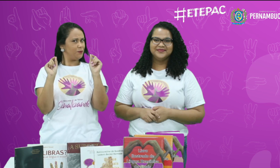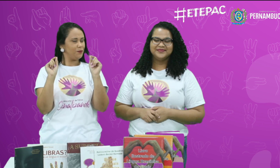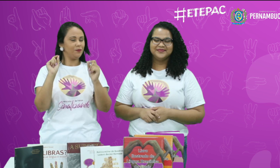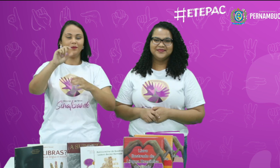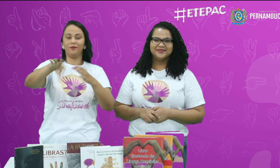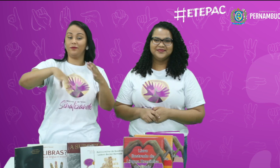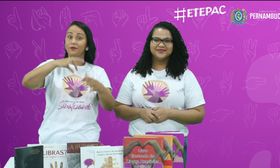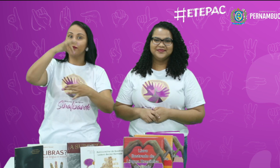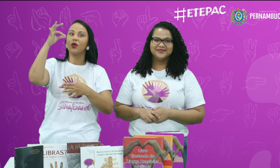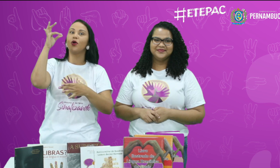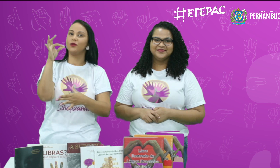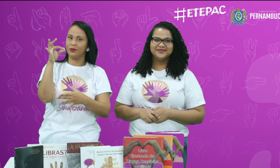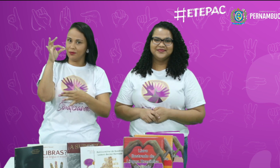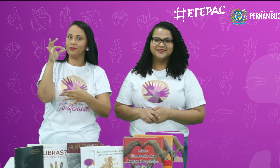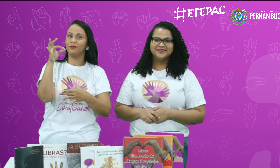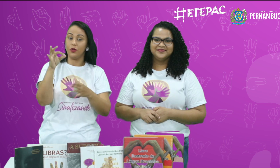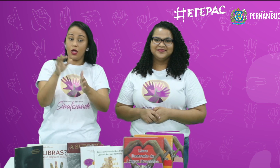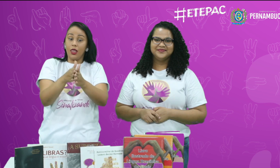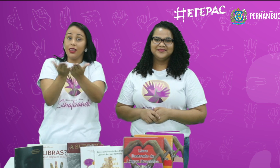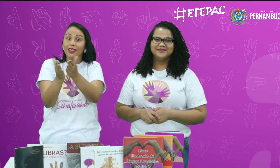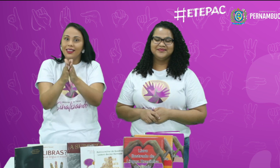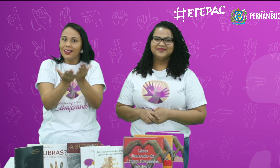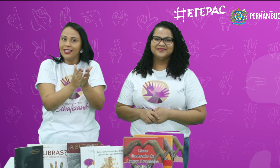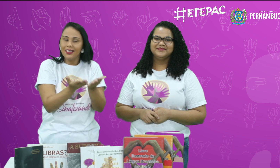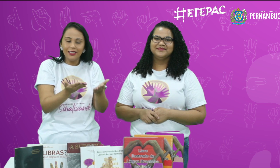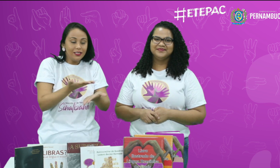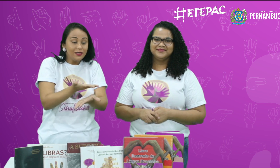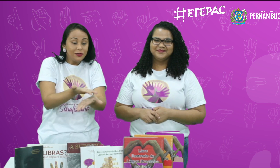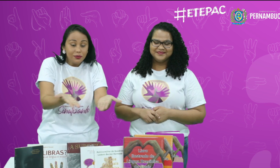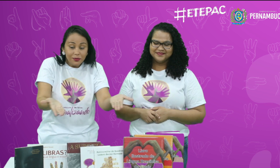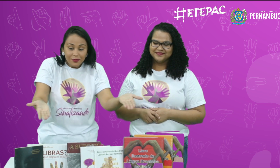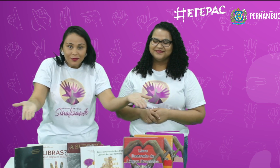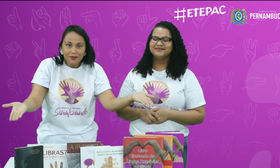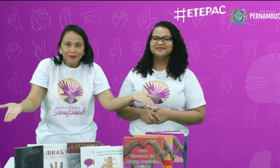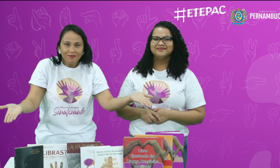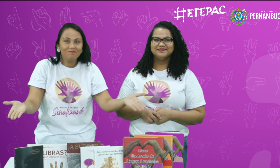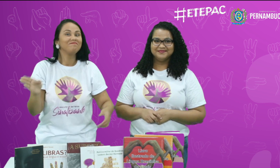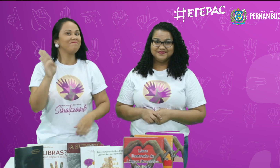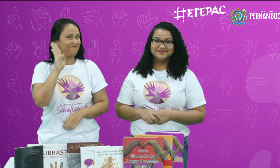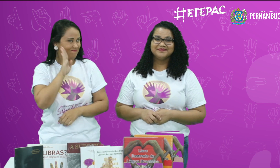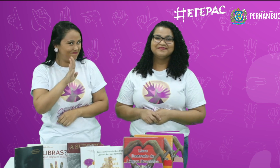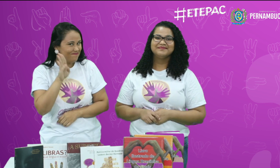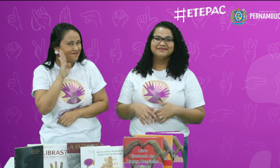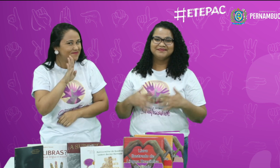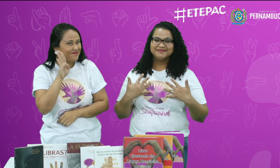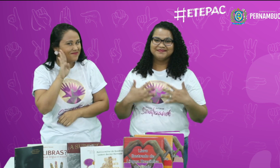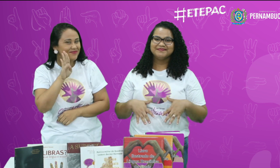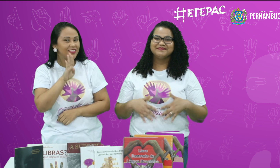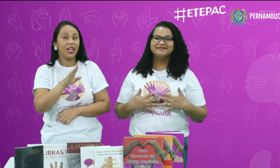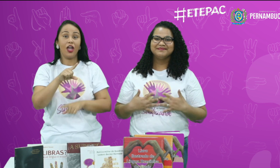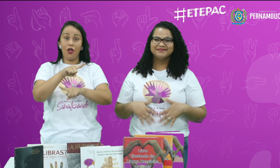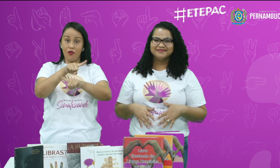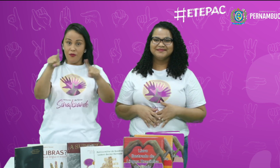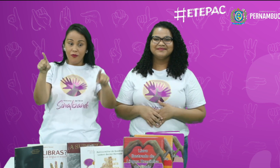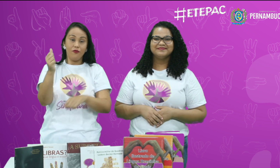será? Um sorteio de livros, vejam os livros. Muito legal, né? Então,